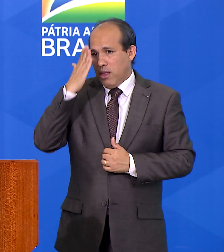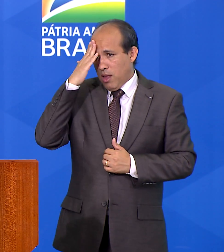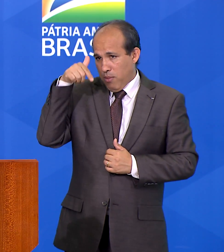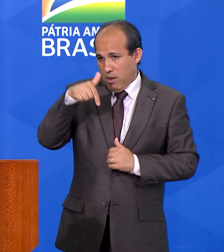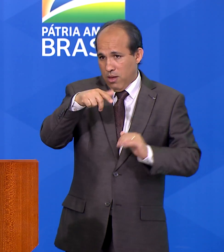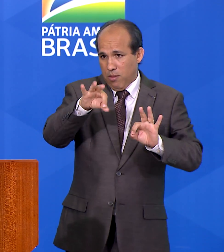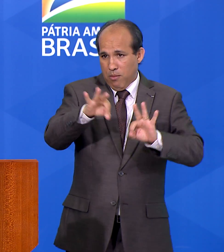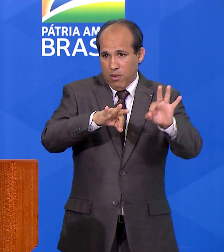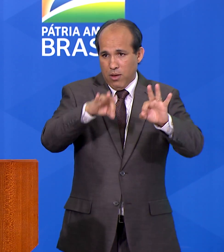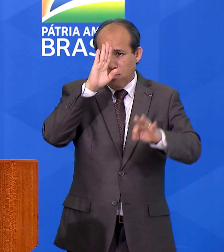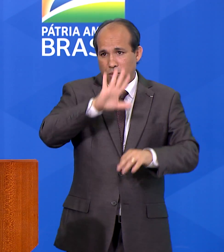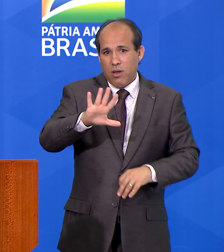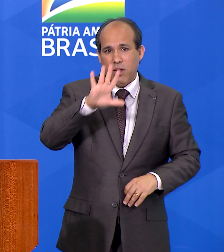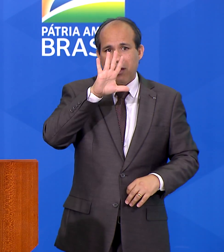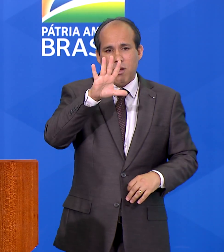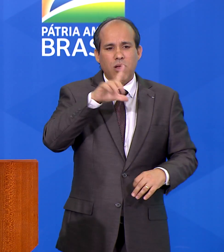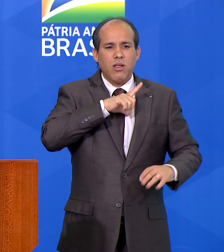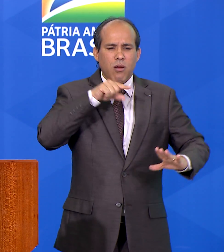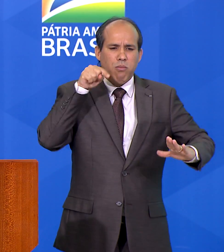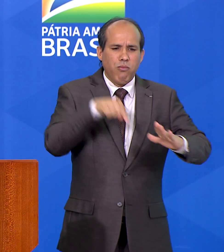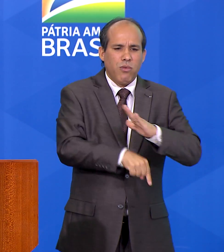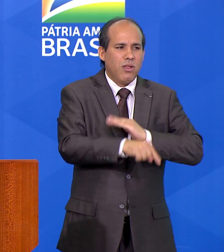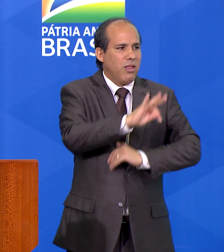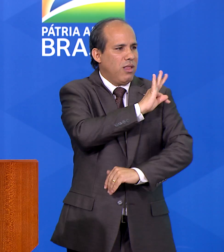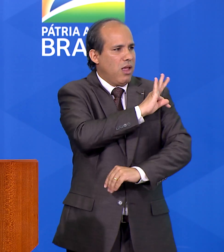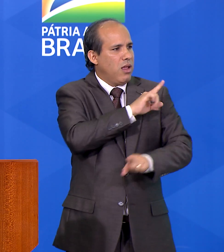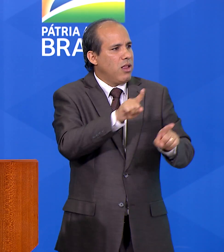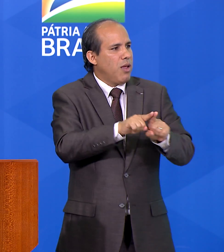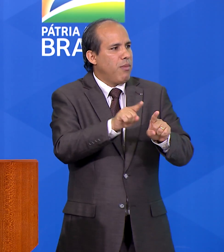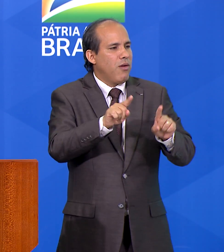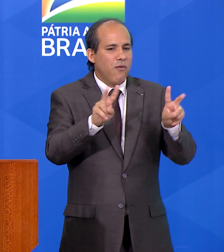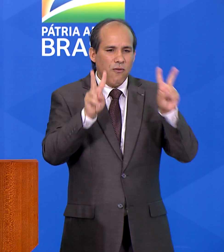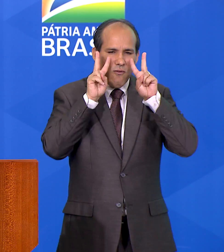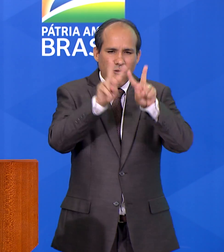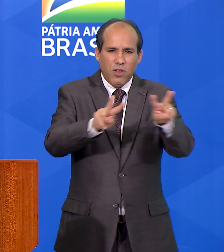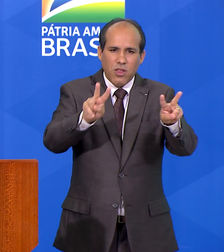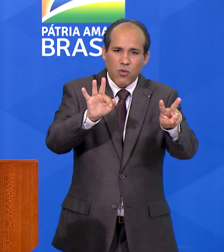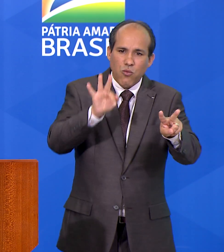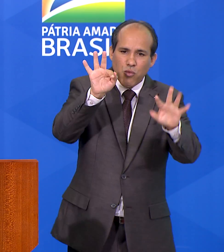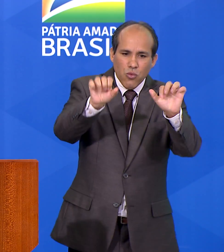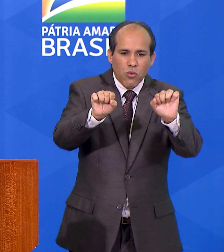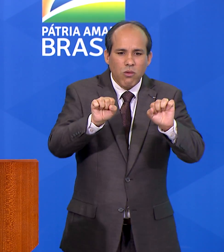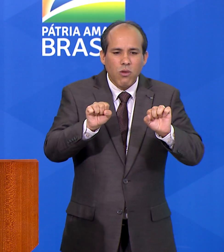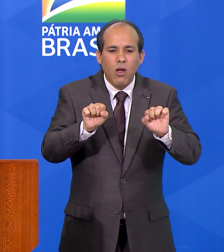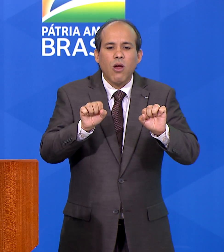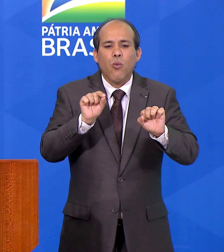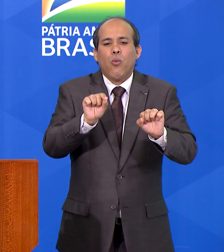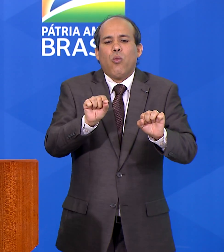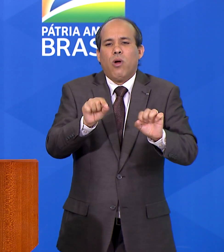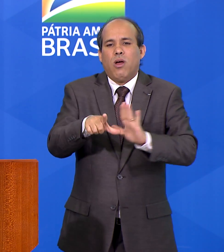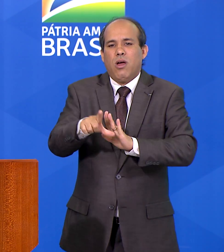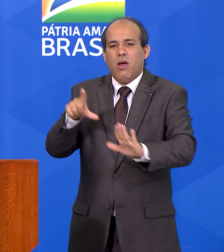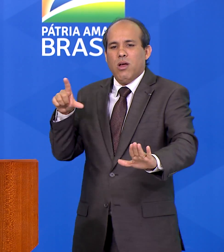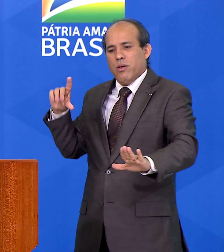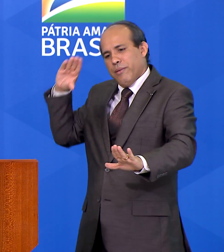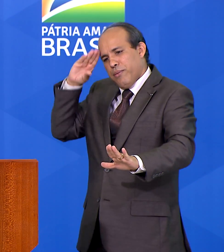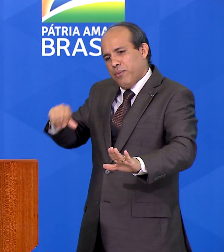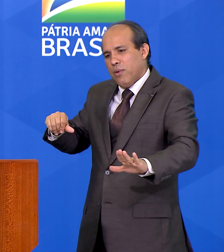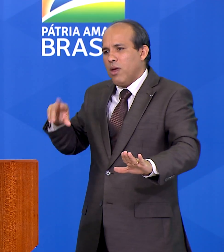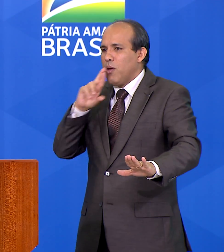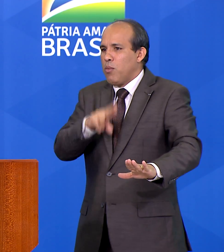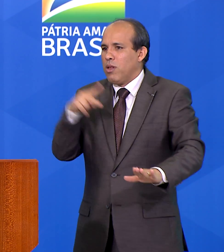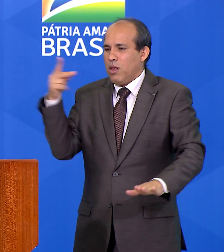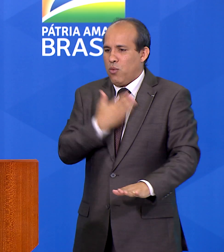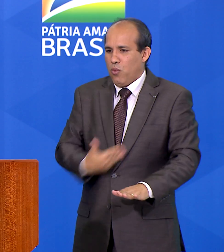nacional, com sua densidade técnica e visão de futuro, é o resultado do compromisso deste governo